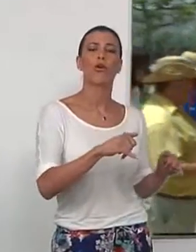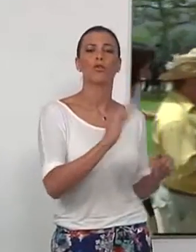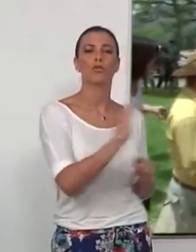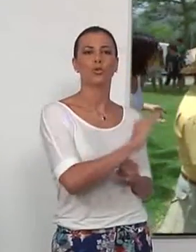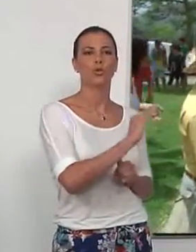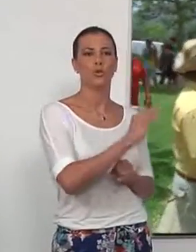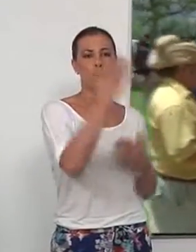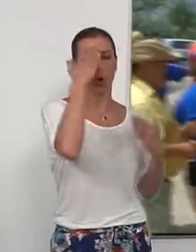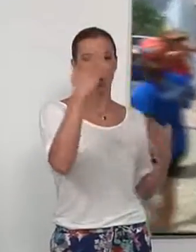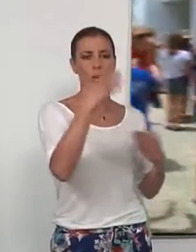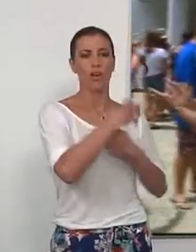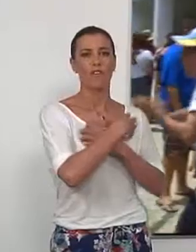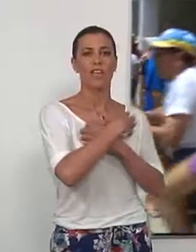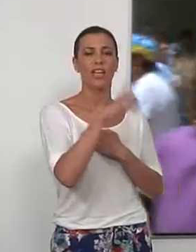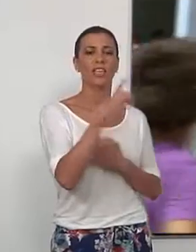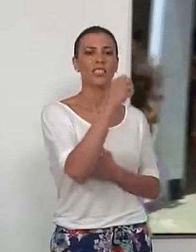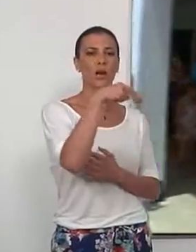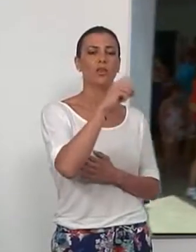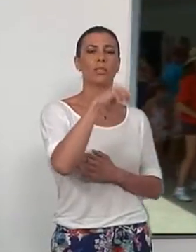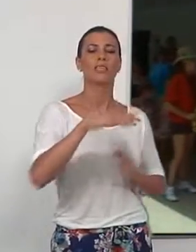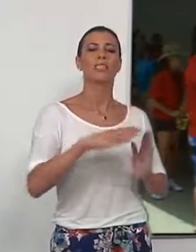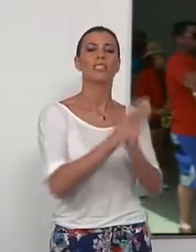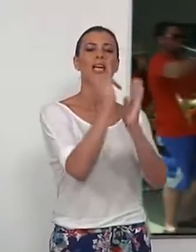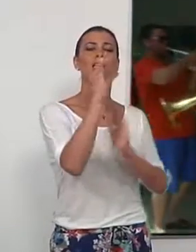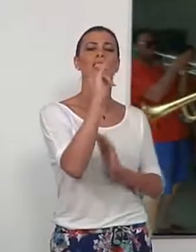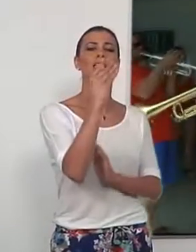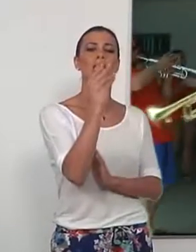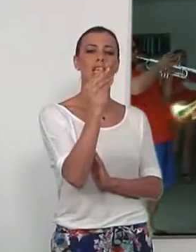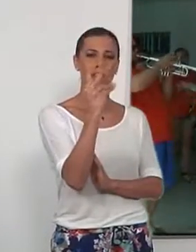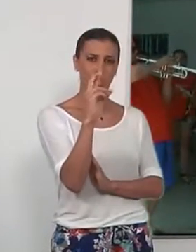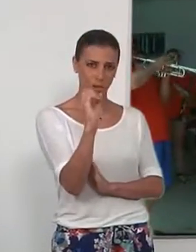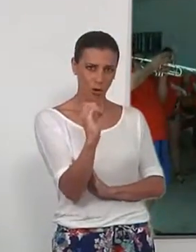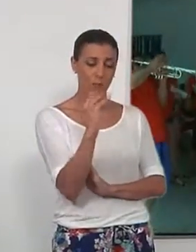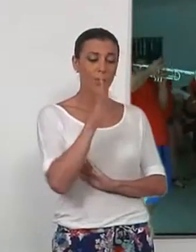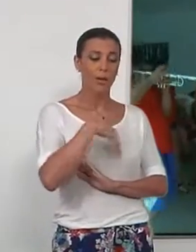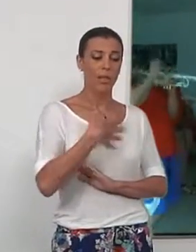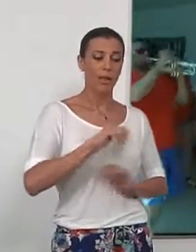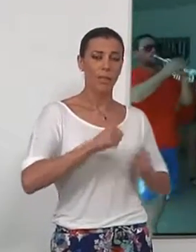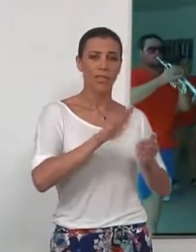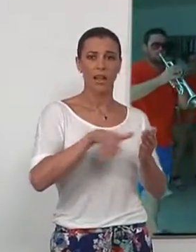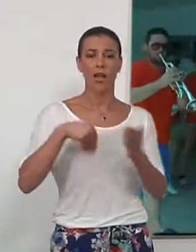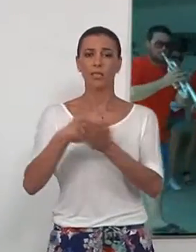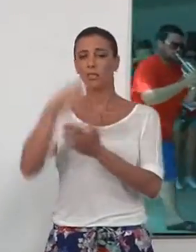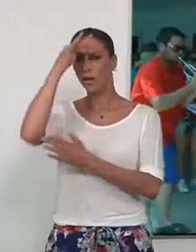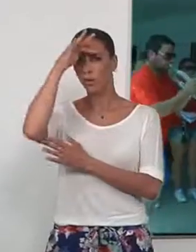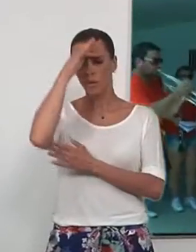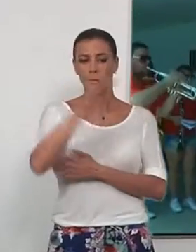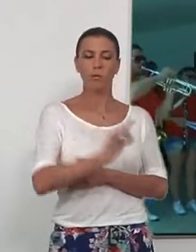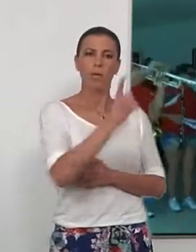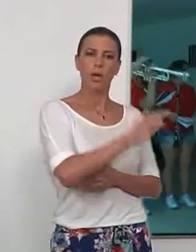Virgen de los Llanos y San Isidro, desde mañana y hasta el domingo. La primera jornada habrá juego infantiles y